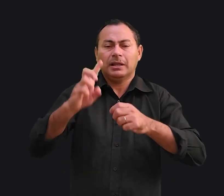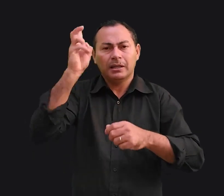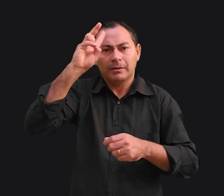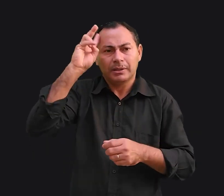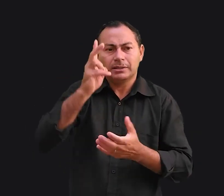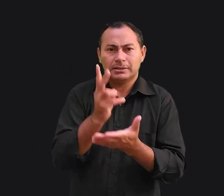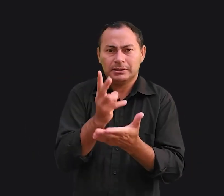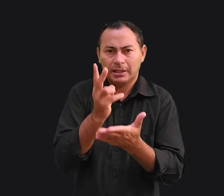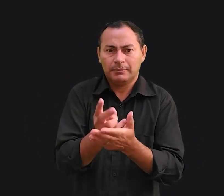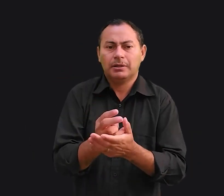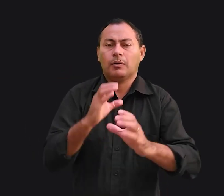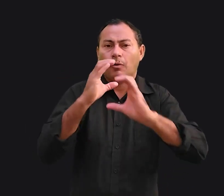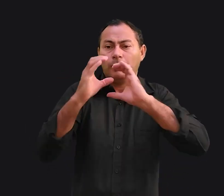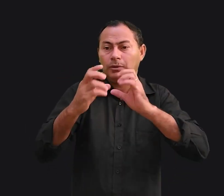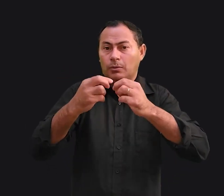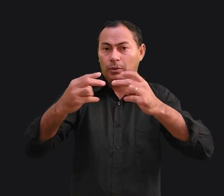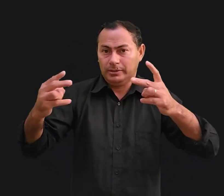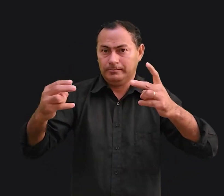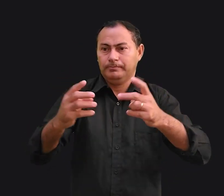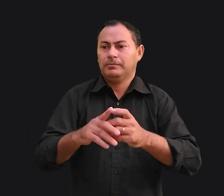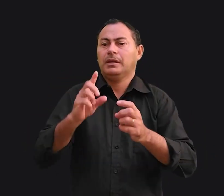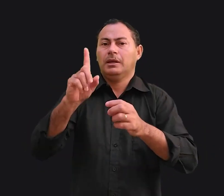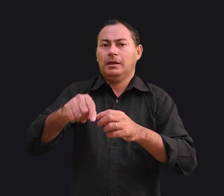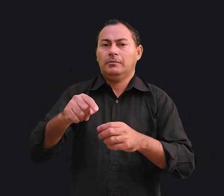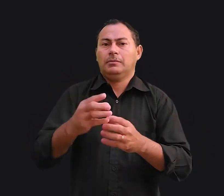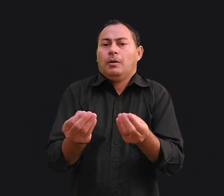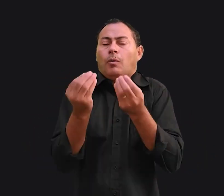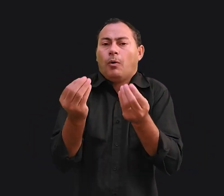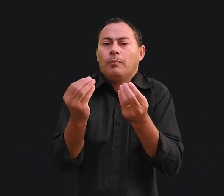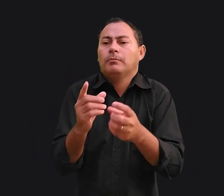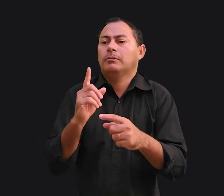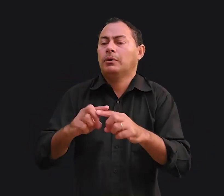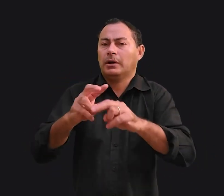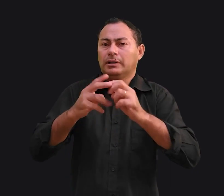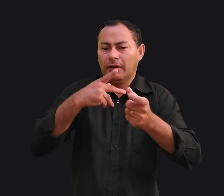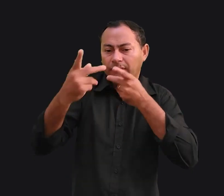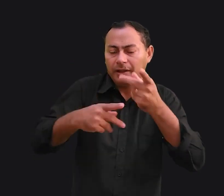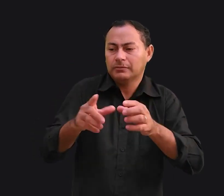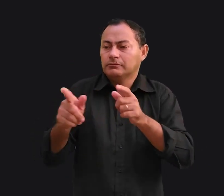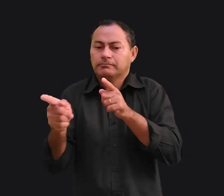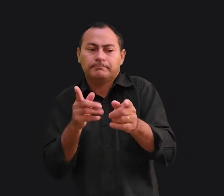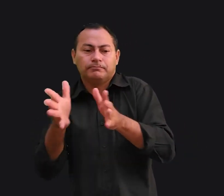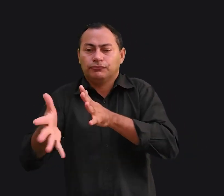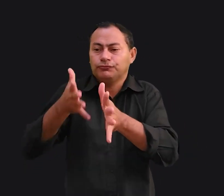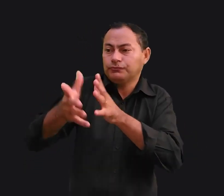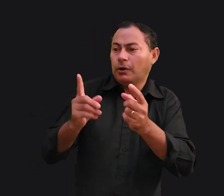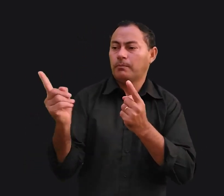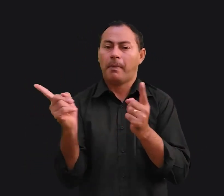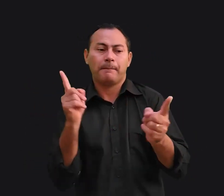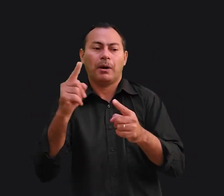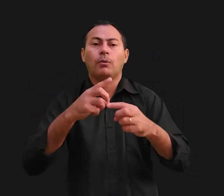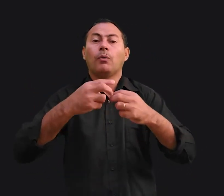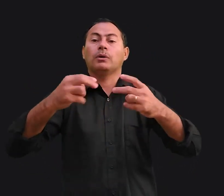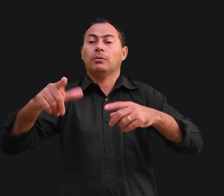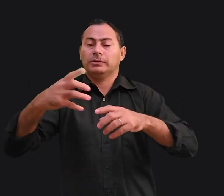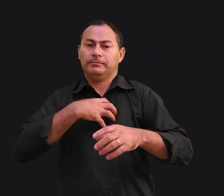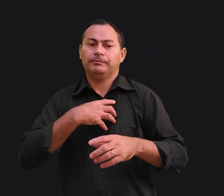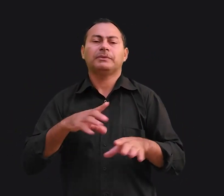lembrar que sempre estamos comunicando algo. A questão é como, por meio da fala, gestos ou outros meios. Também existe o